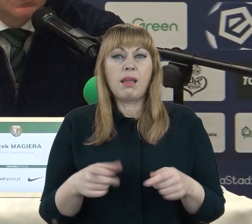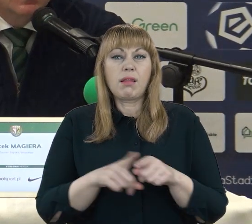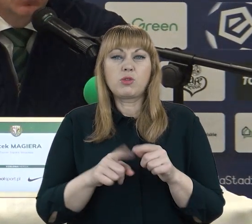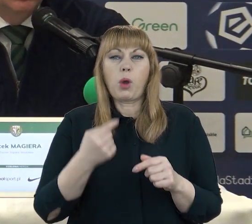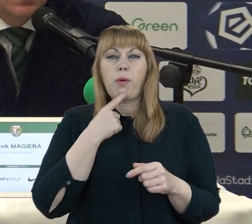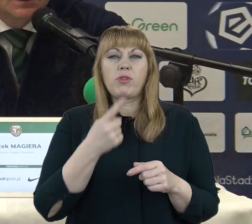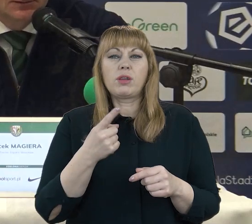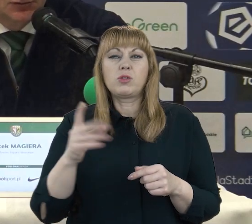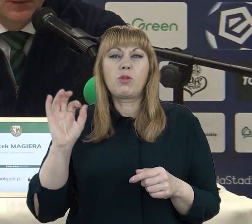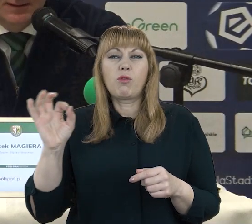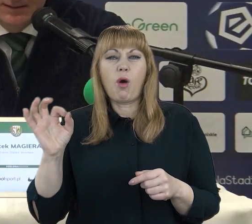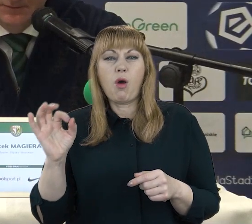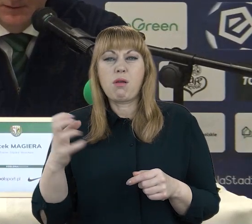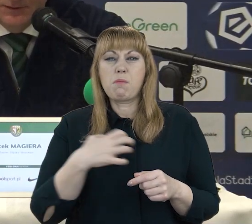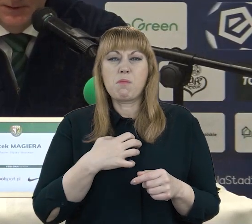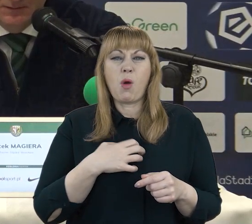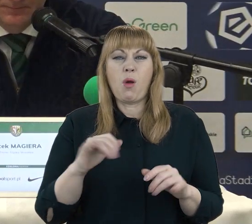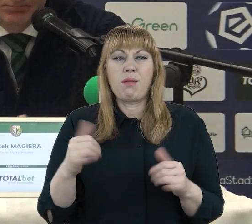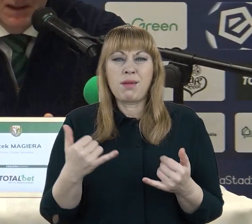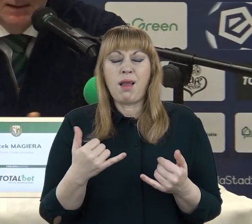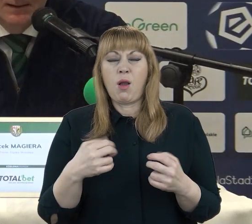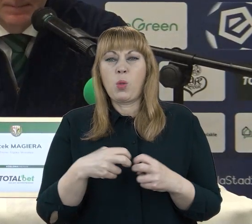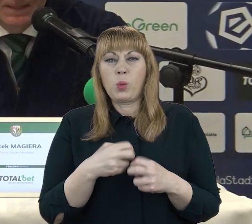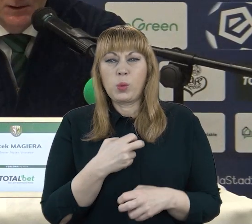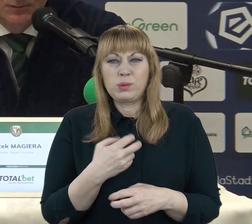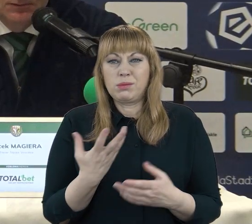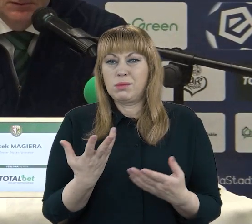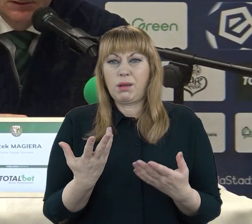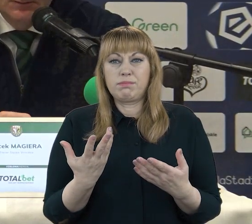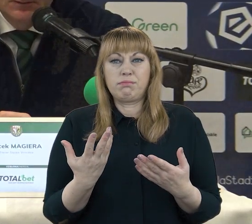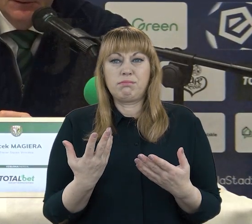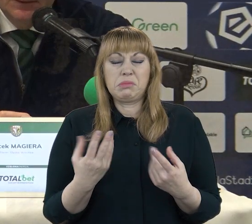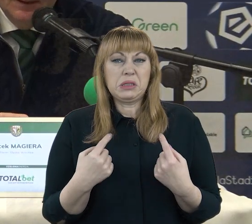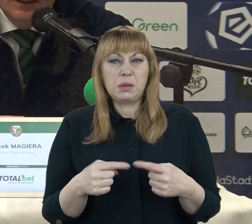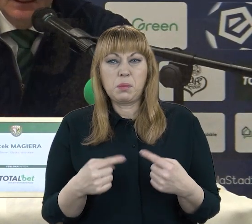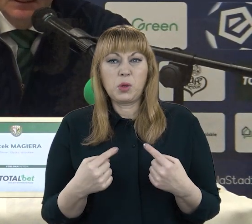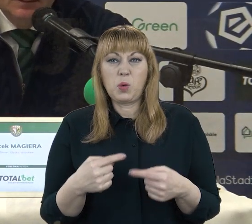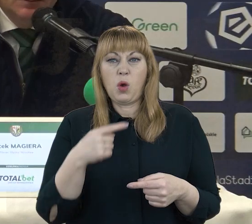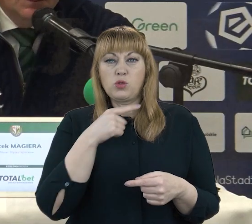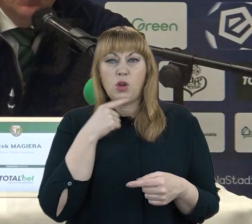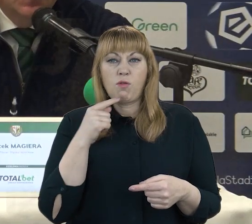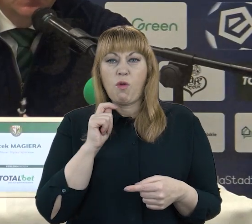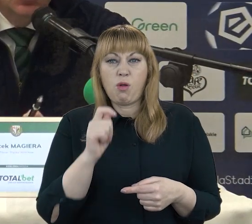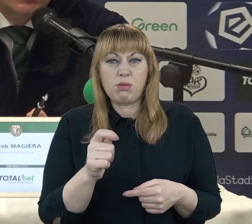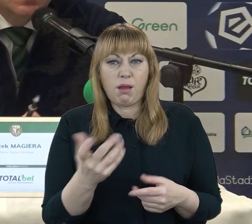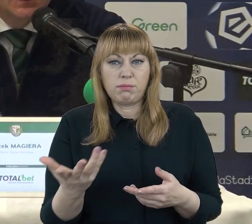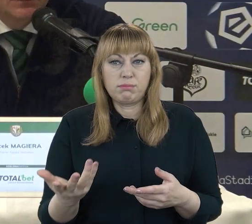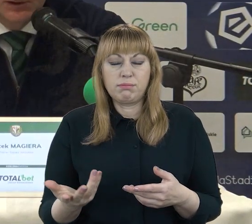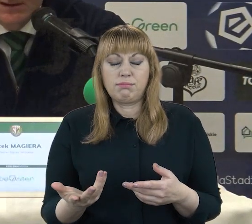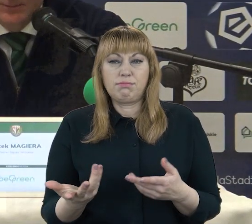jak ten ból jest odczuwalny w jego przypadku. Nie było czerwonej kartki. To co mówimy? To już nic nie zmieni. Można sobie